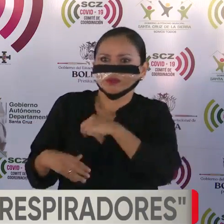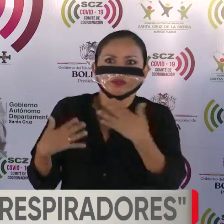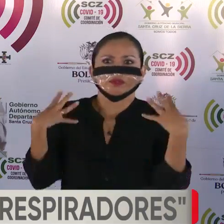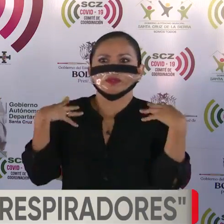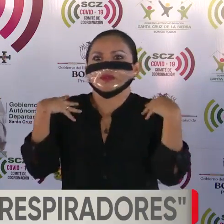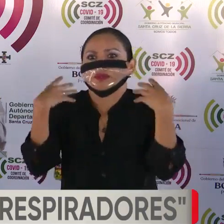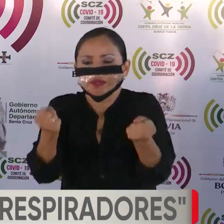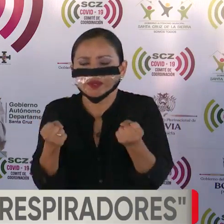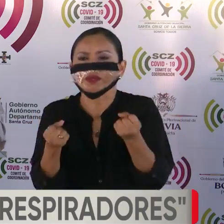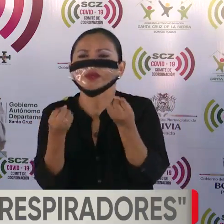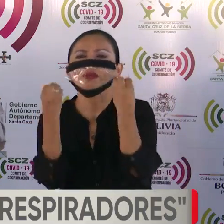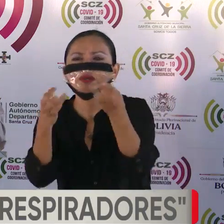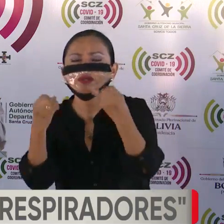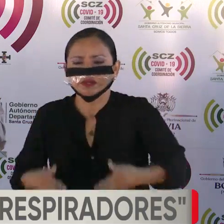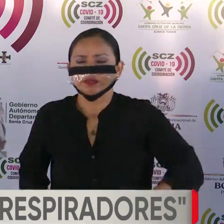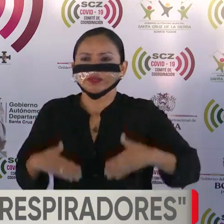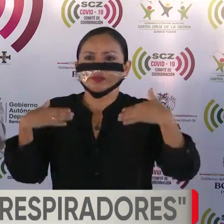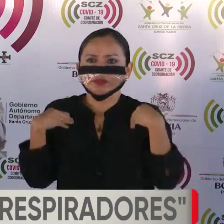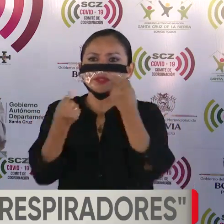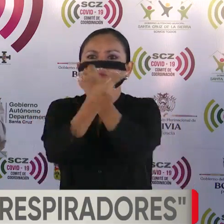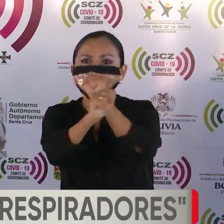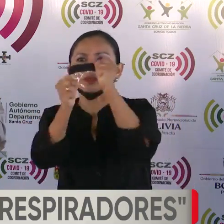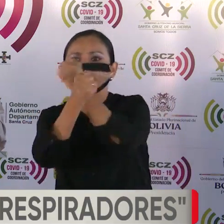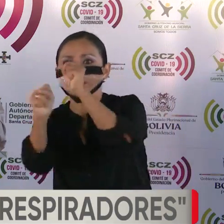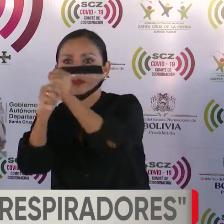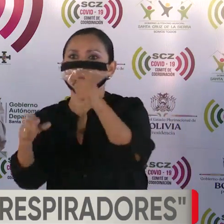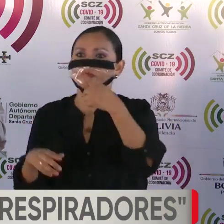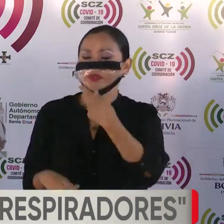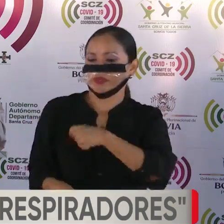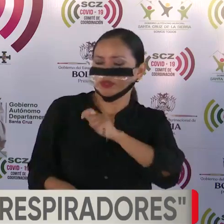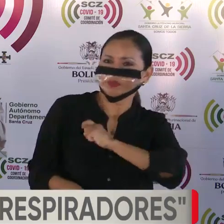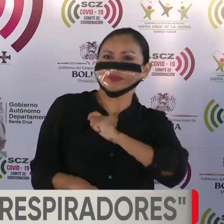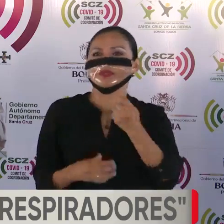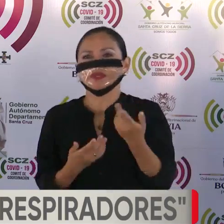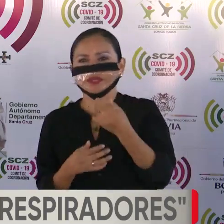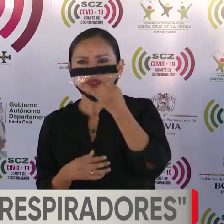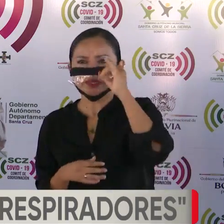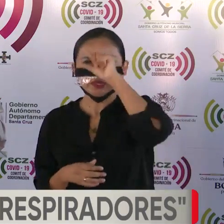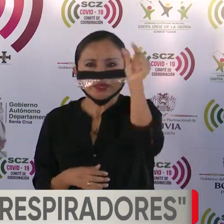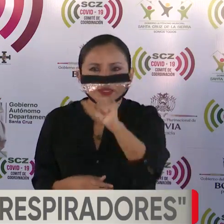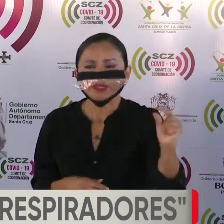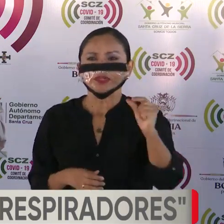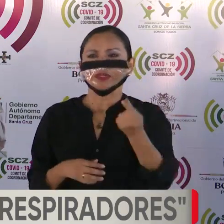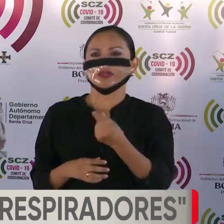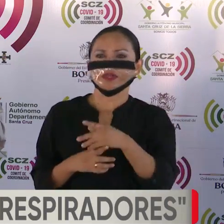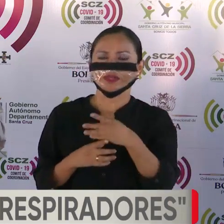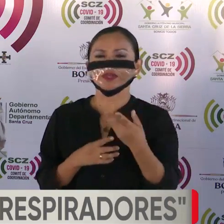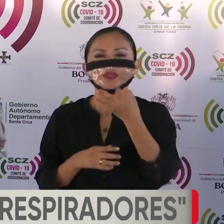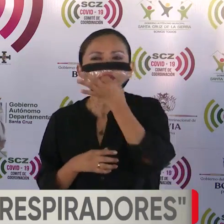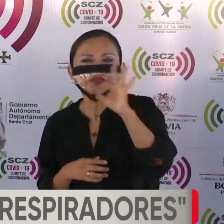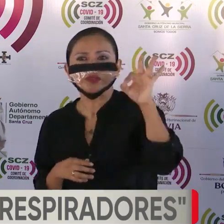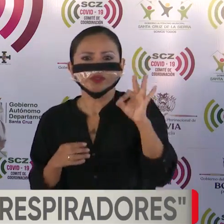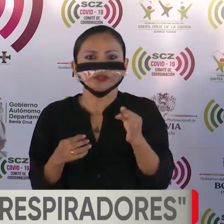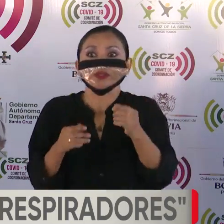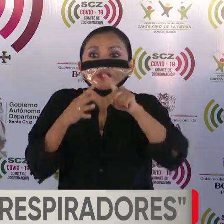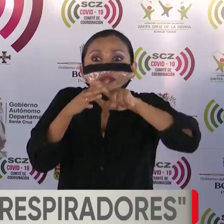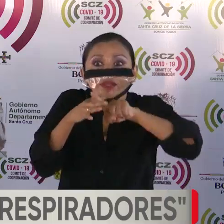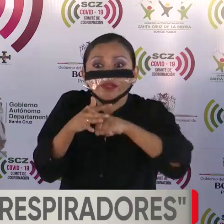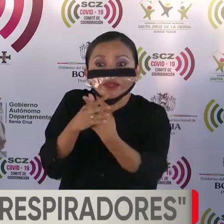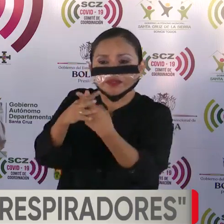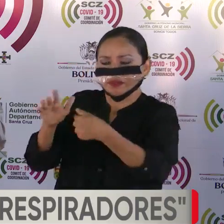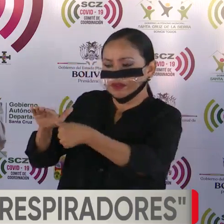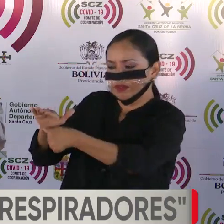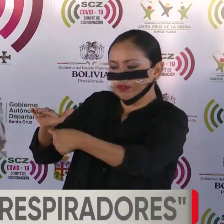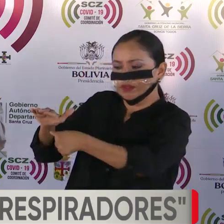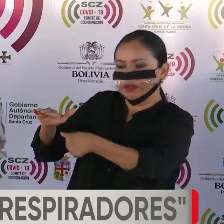salvado estando en casa. En España, Italia o Francia, están empezando el desconfinamiento con más